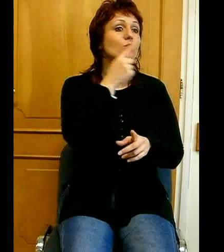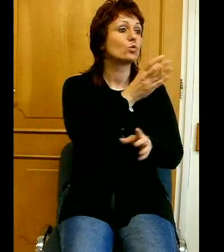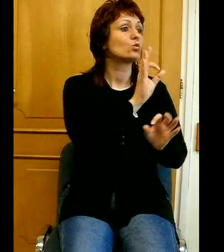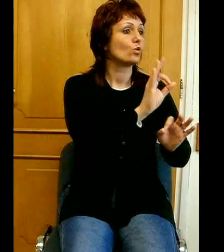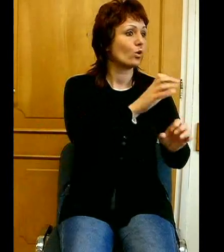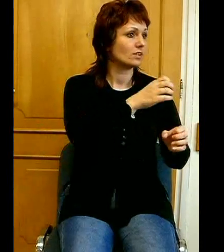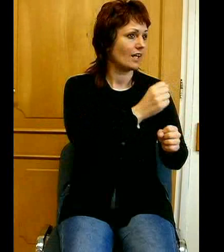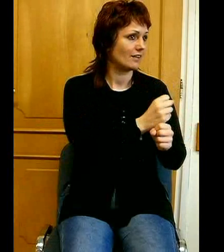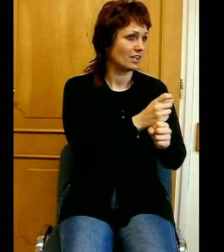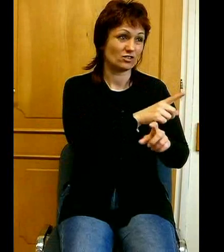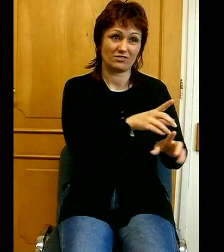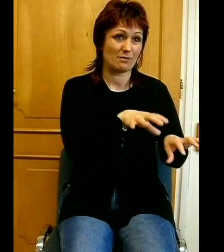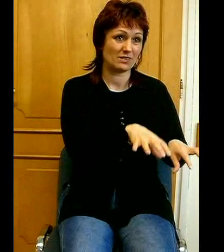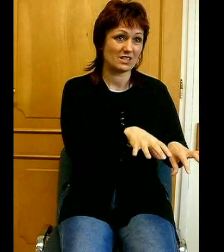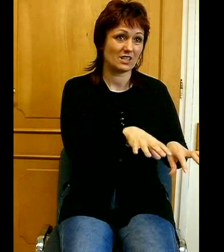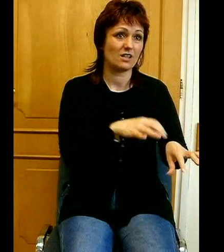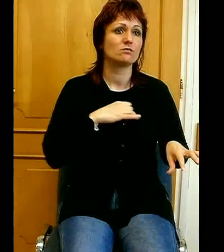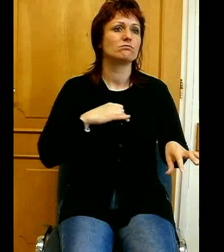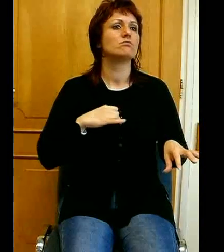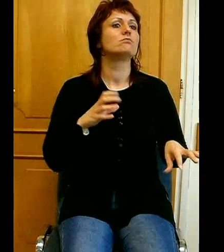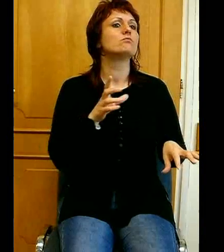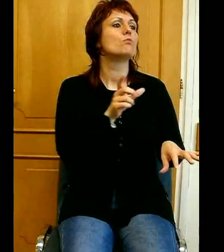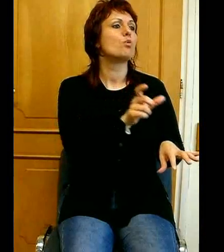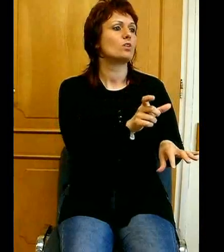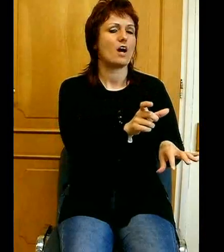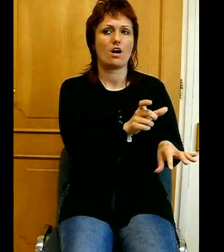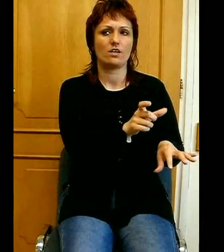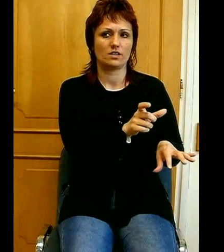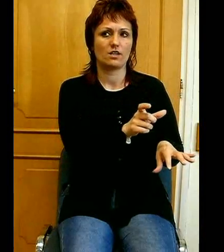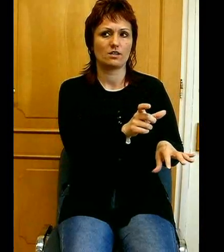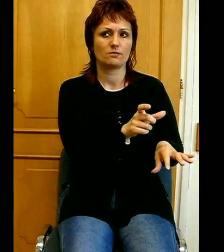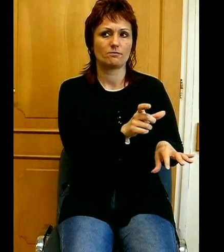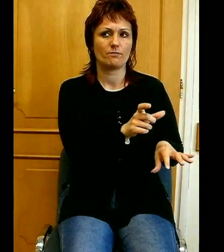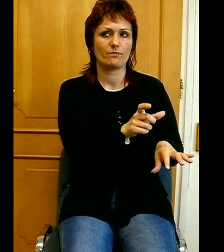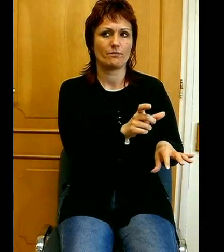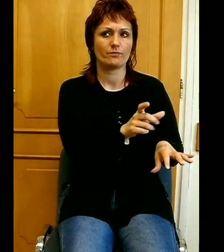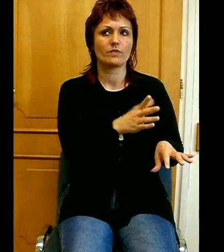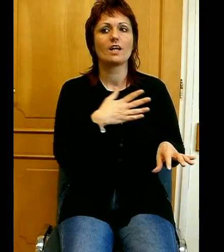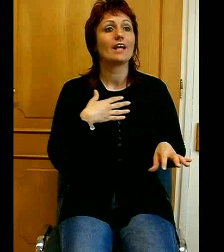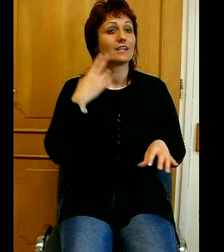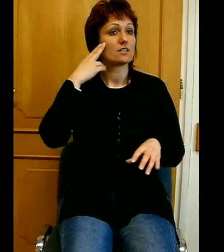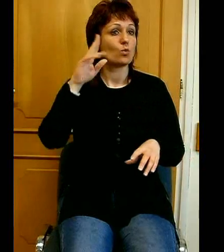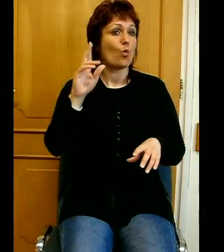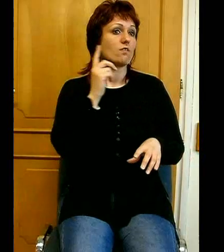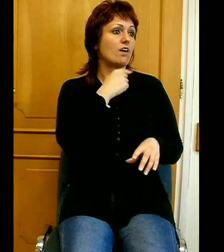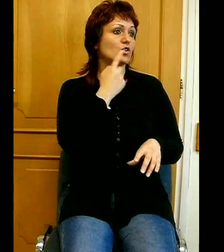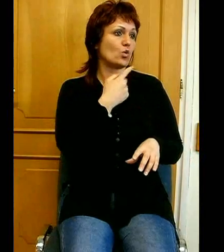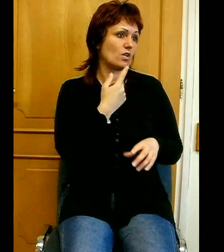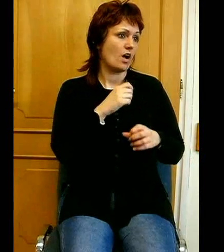annak. Én az úrbocsorai vasárnapokkal mindig külön szoktam készülni a magam személyes